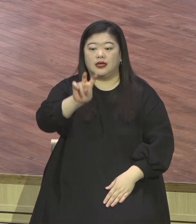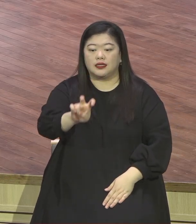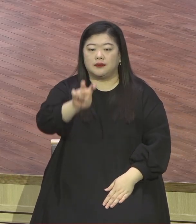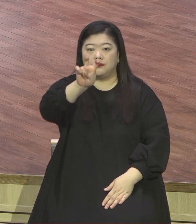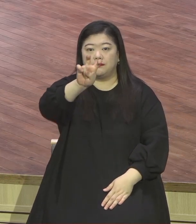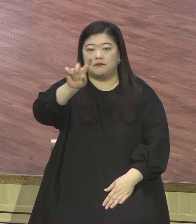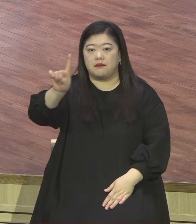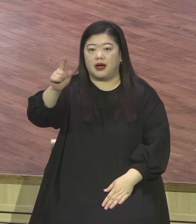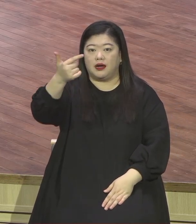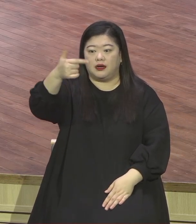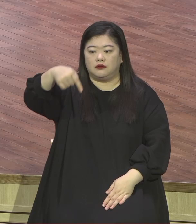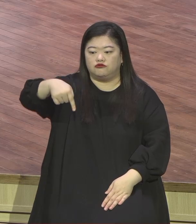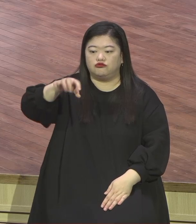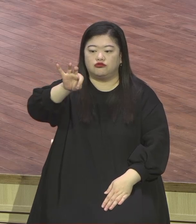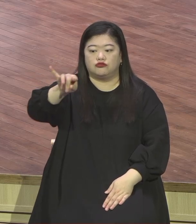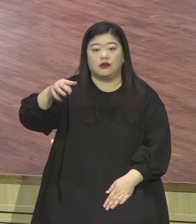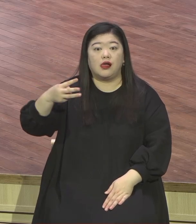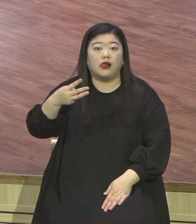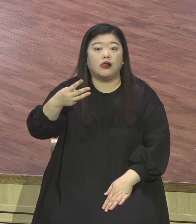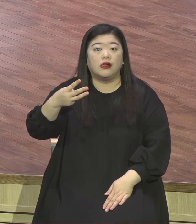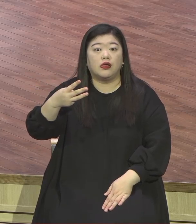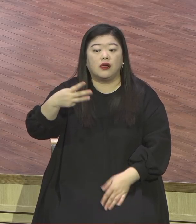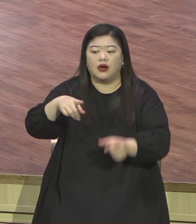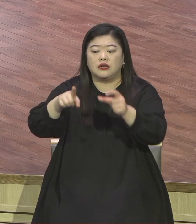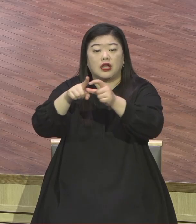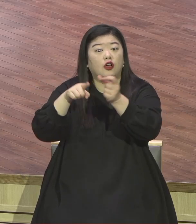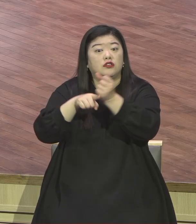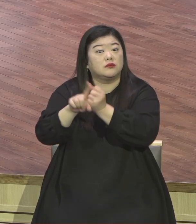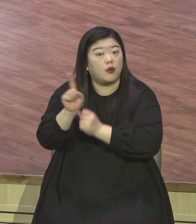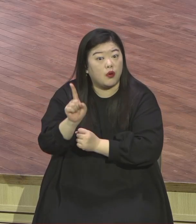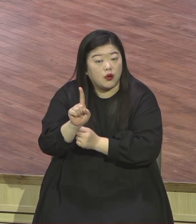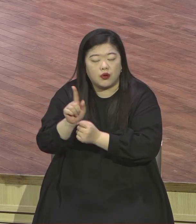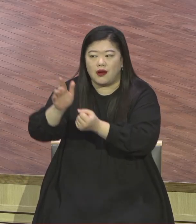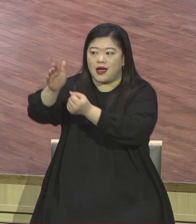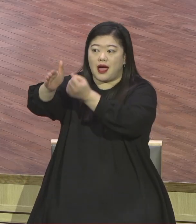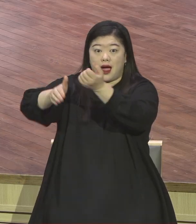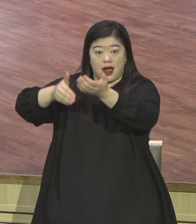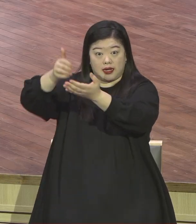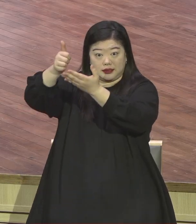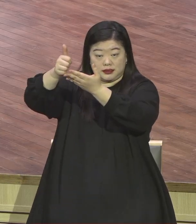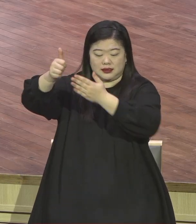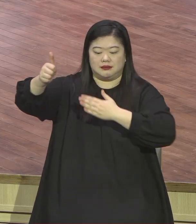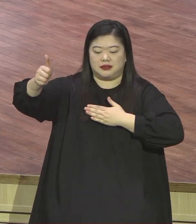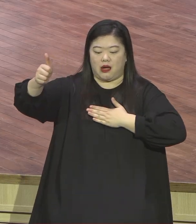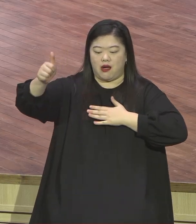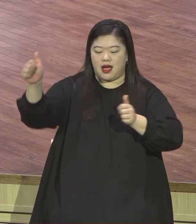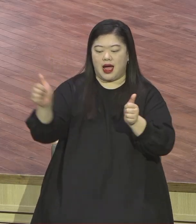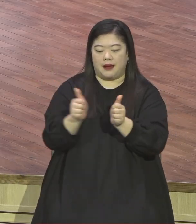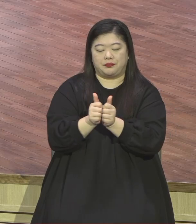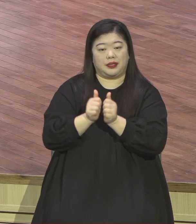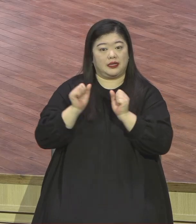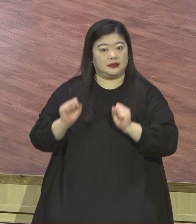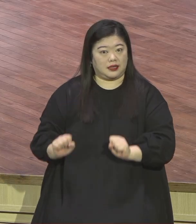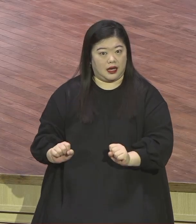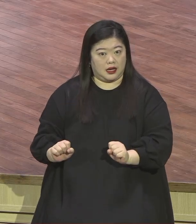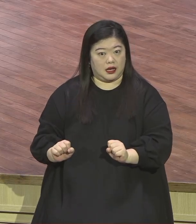우리와 함께 하신다 하나님이 나와 함께 계신다 이게 성탄이에요